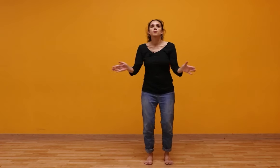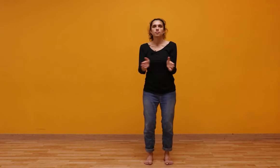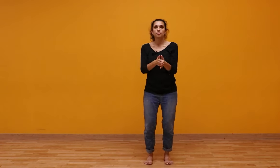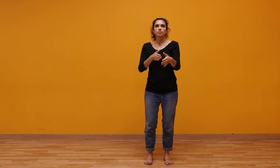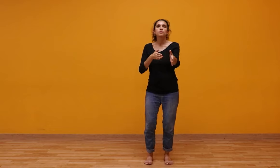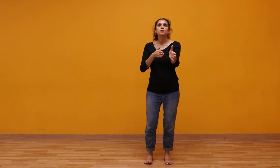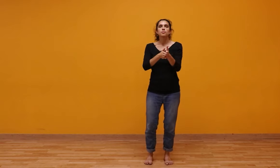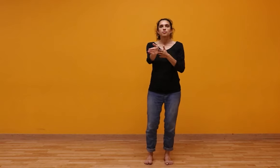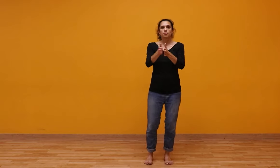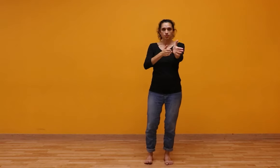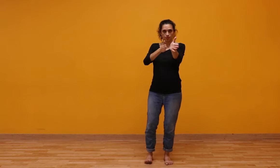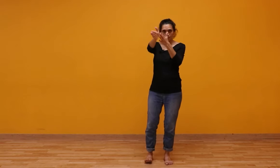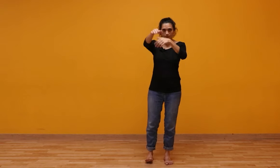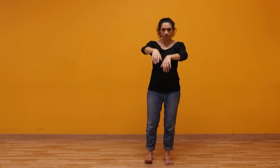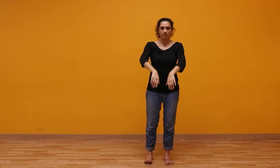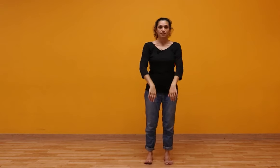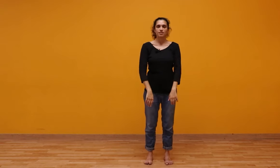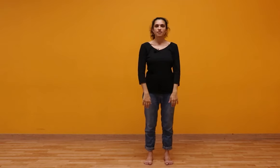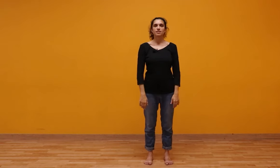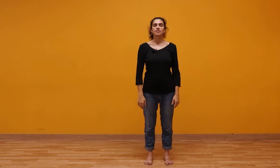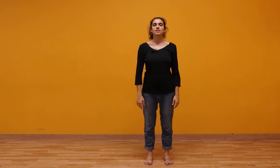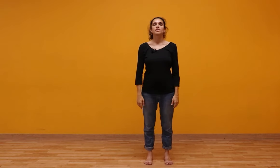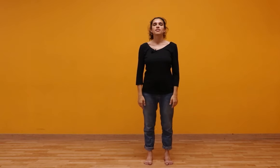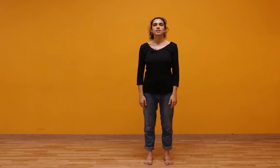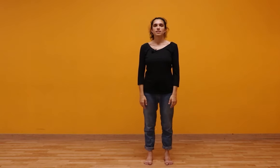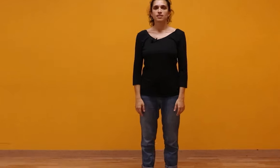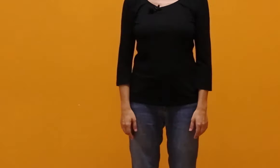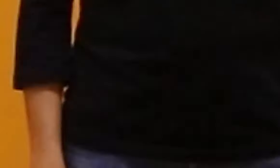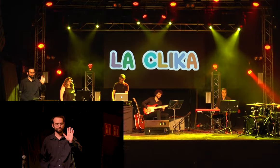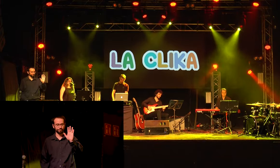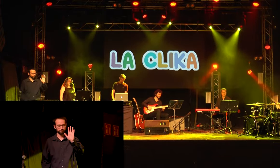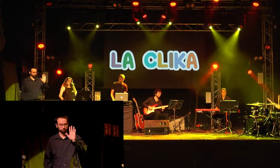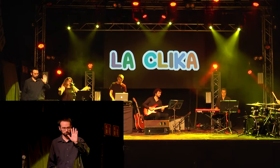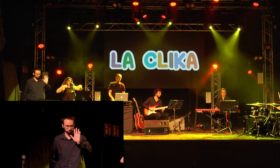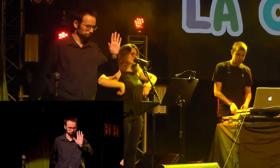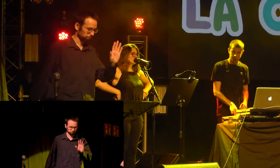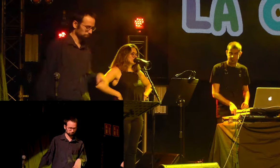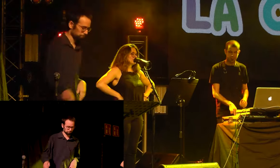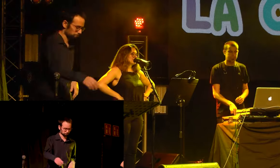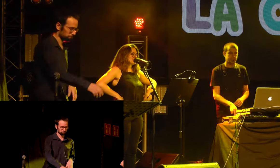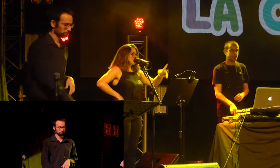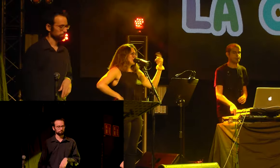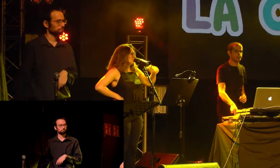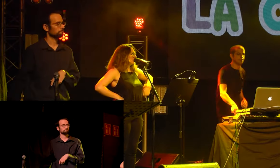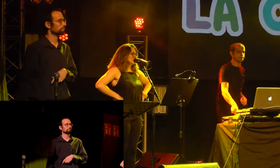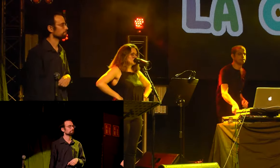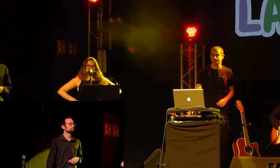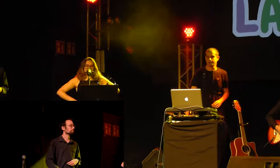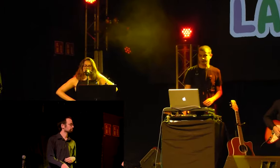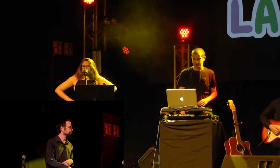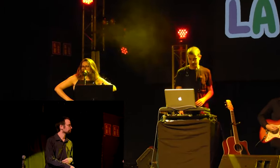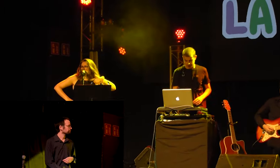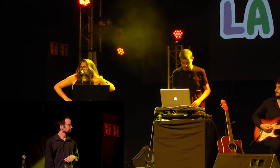Jo vull jugar Tot el dia sense parar Mira cançons de pesats Pares, profes